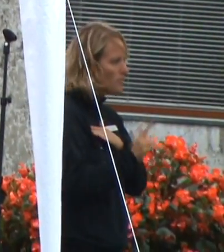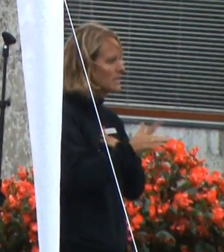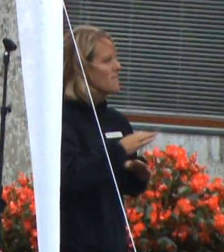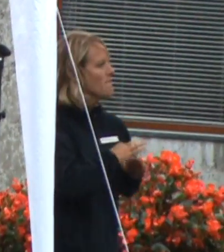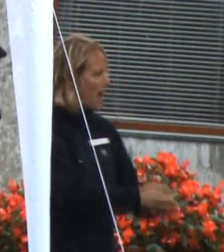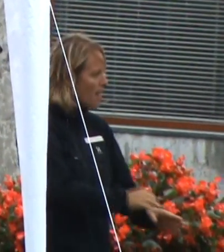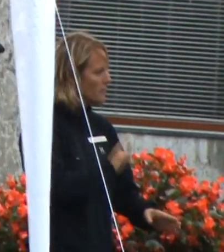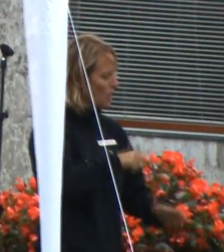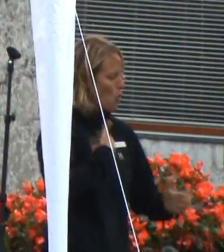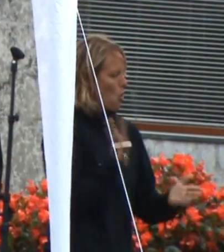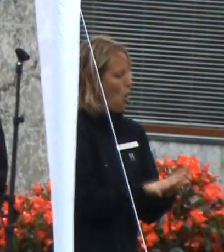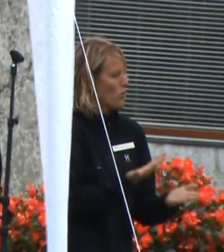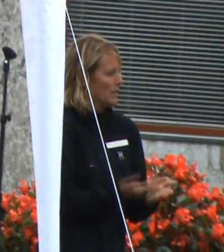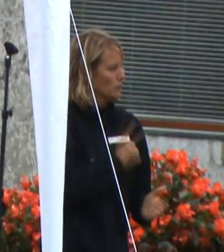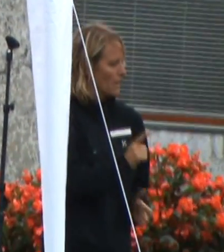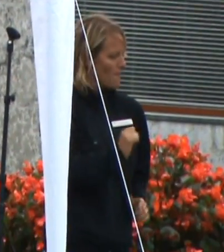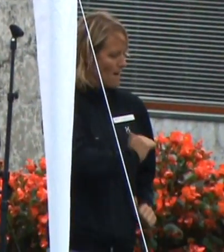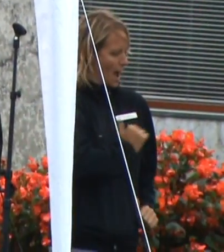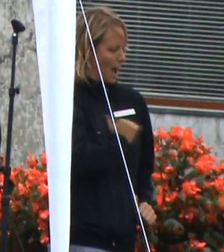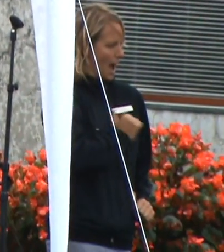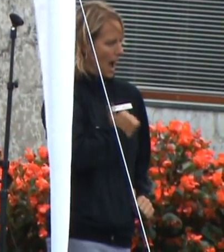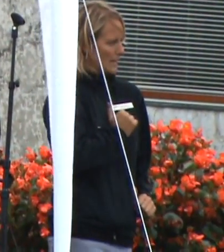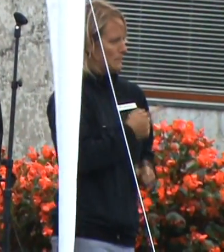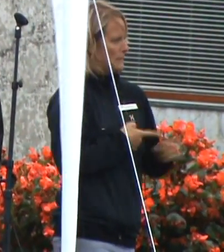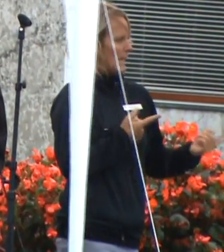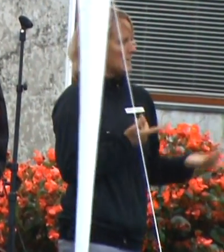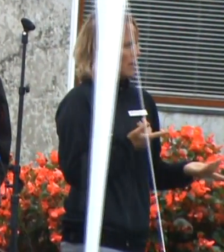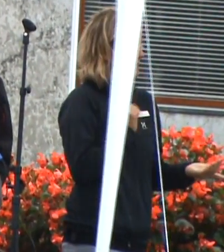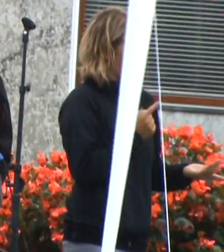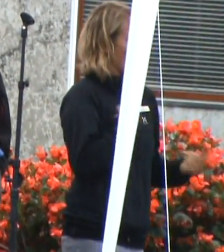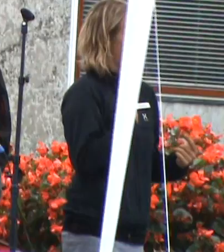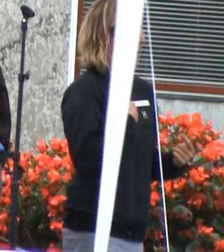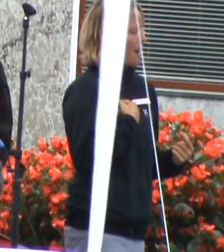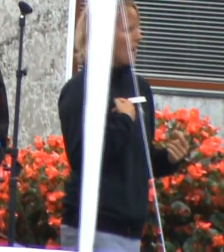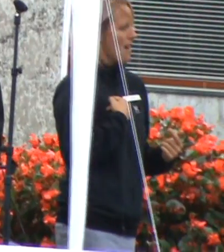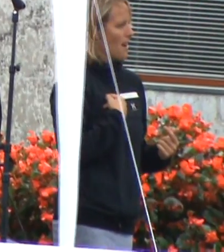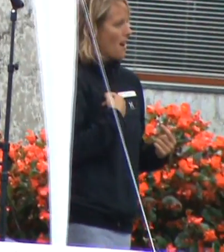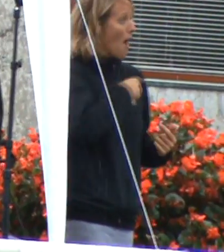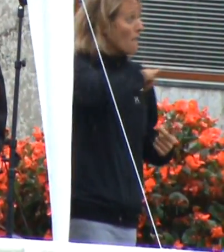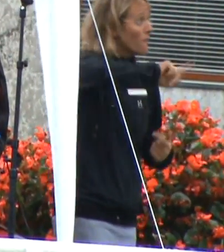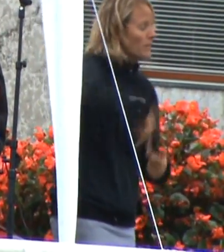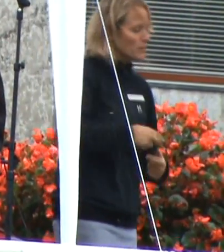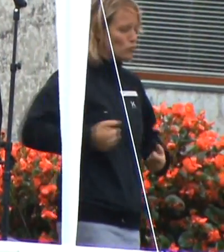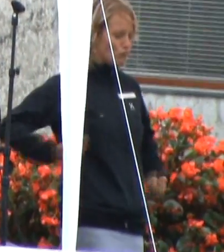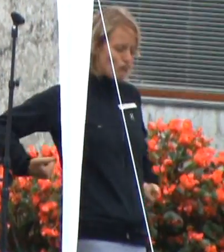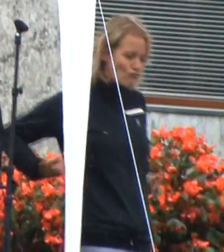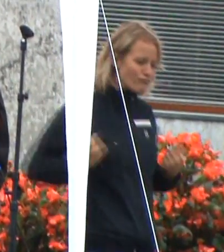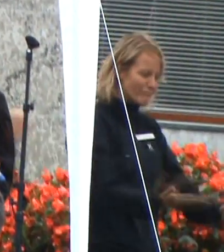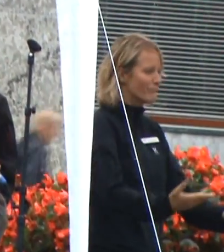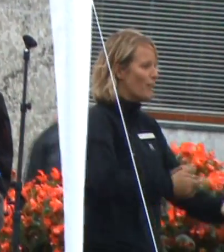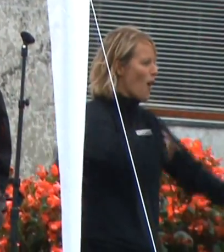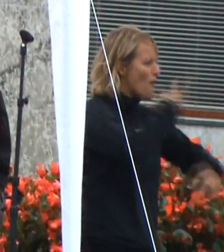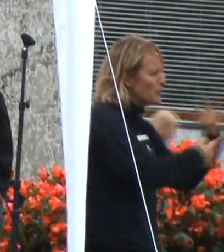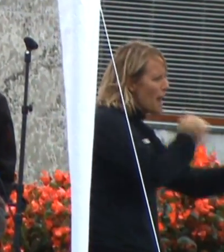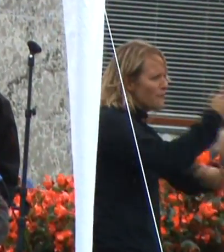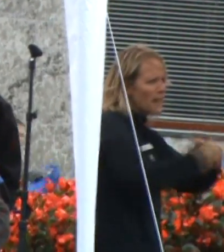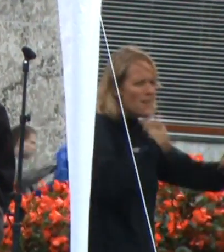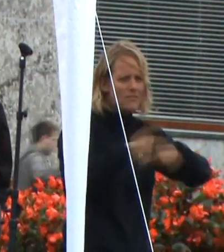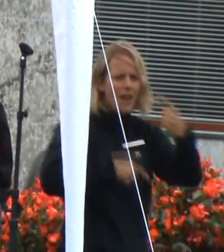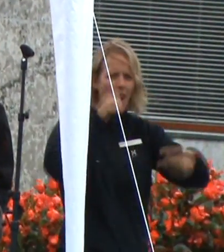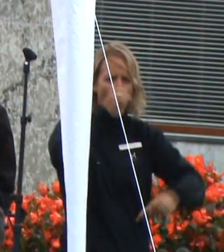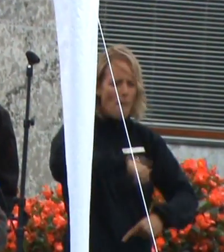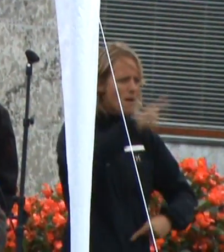rådgivende. Vi skal være vores egne specialister. Vi skal nemlig gå ud og fortælle alle de andre, hvad vi kan,